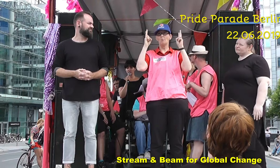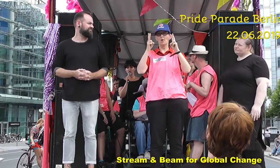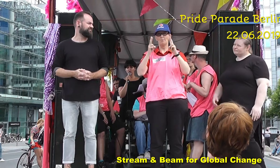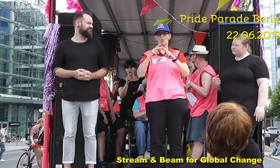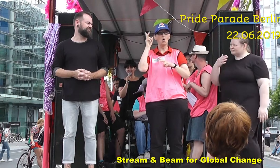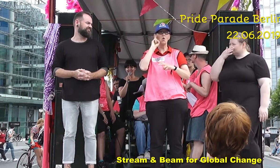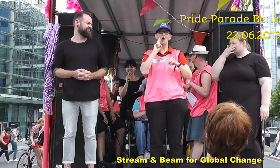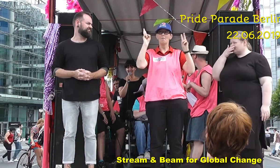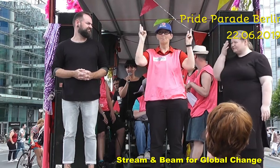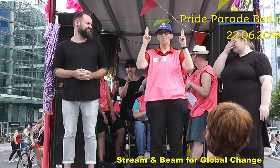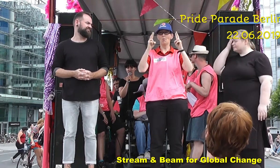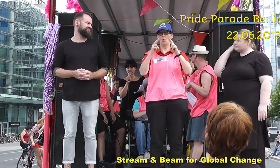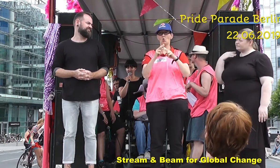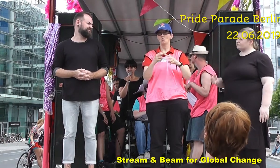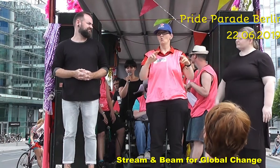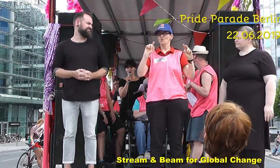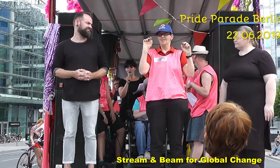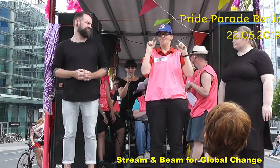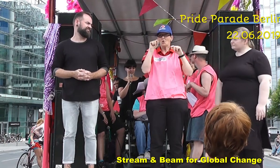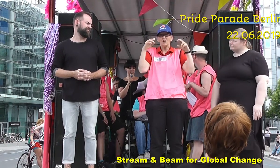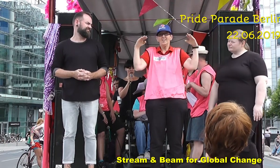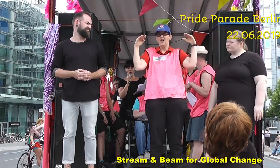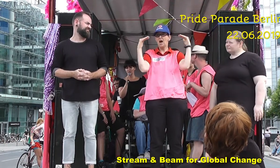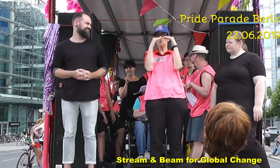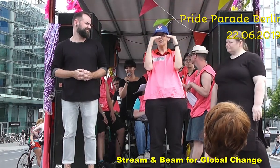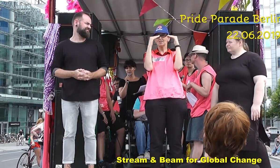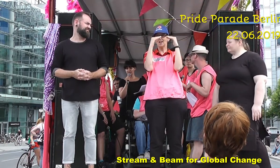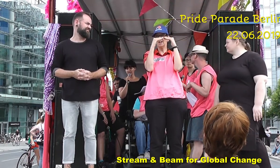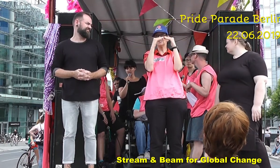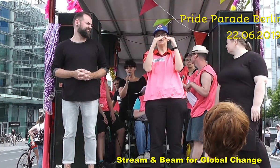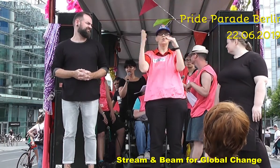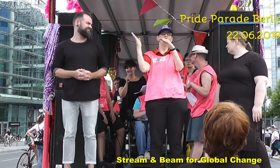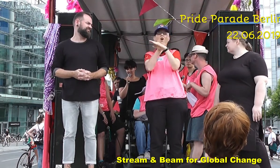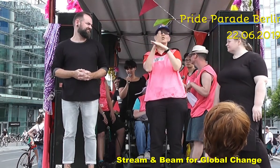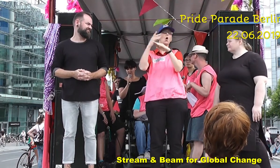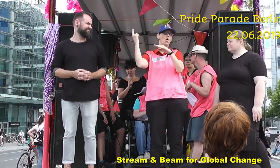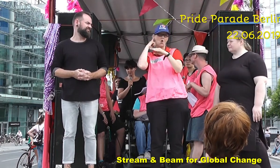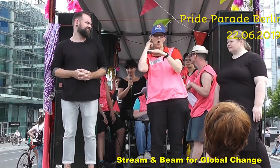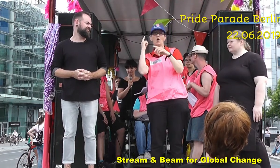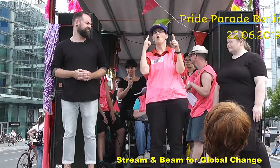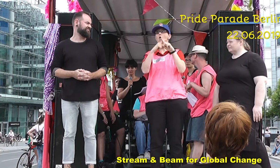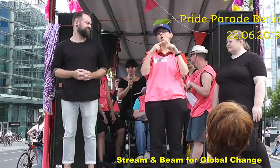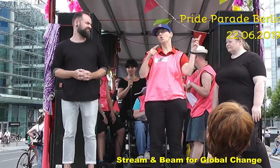Menschen sollten das selber entscheiden, ob sie diese Hörprothese möchten oder nicht.